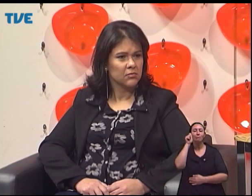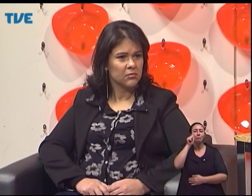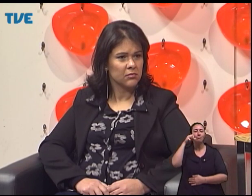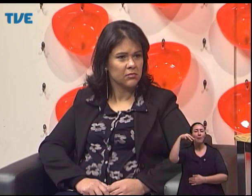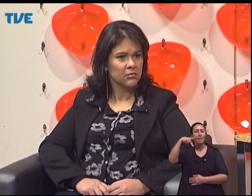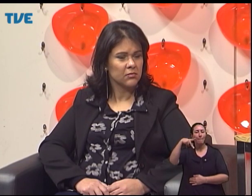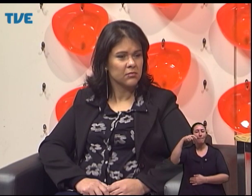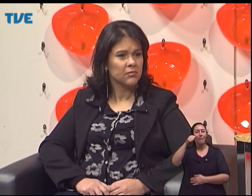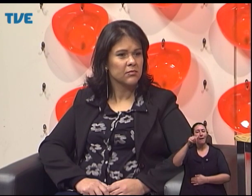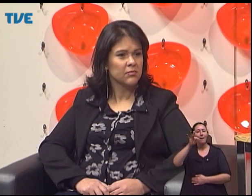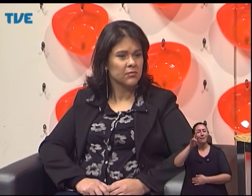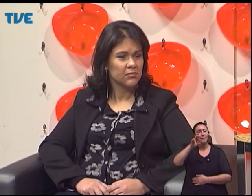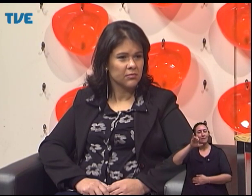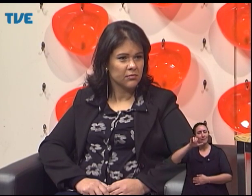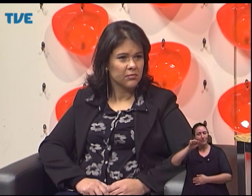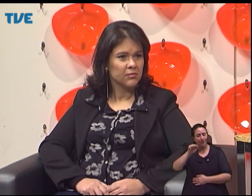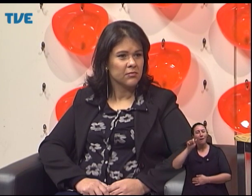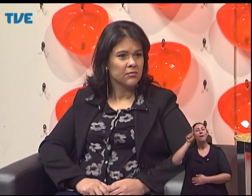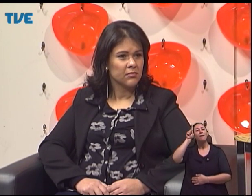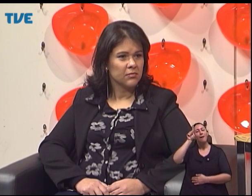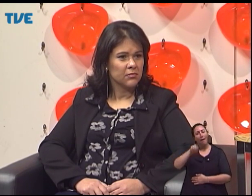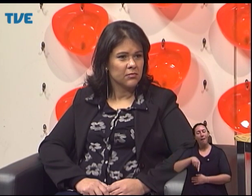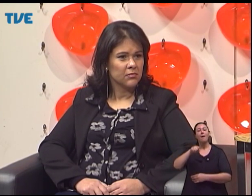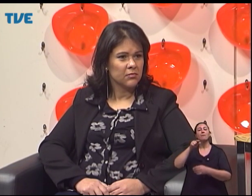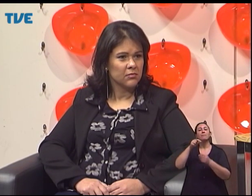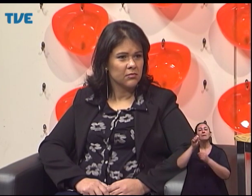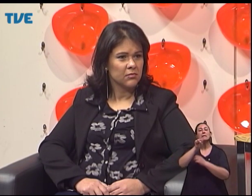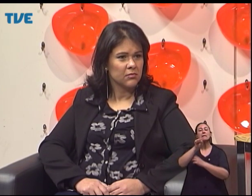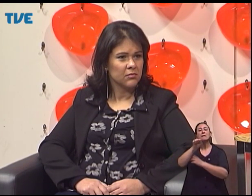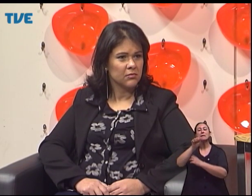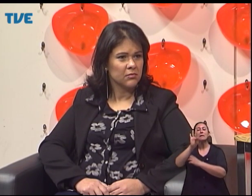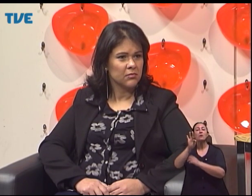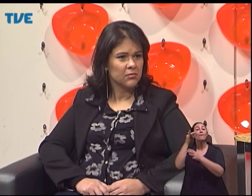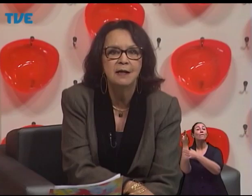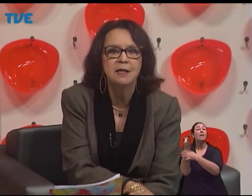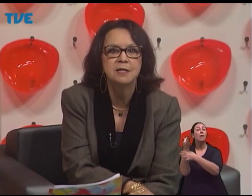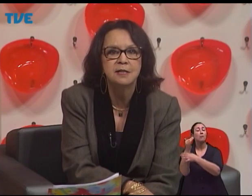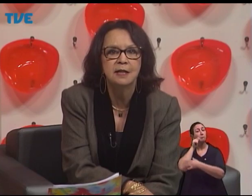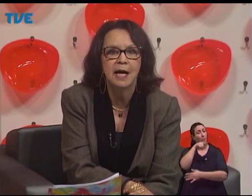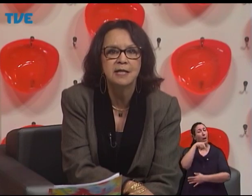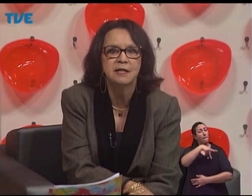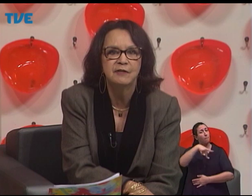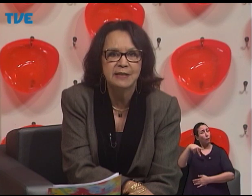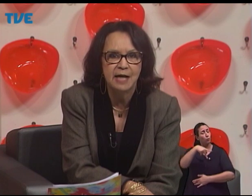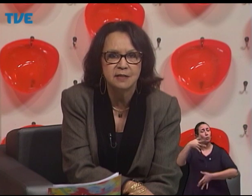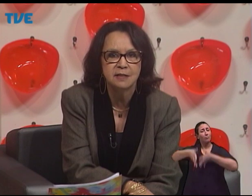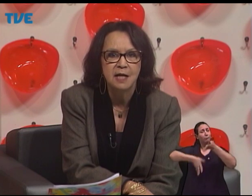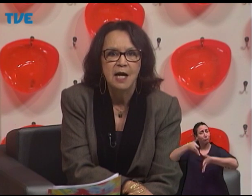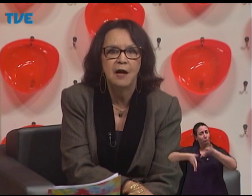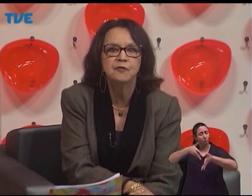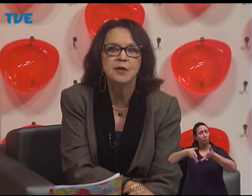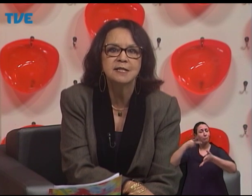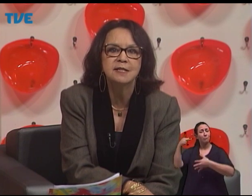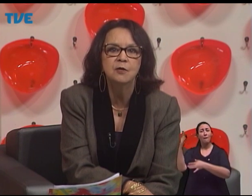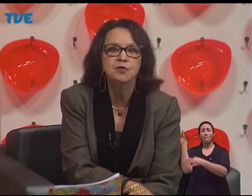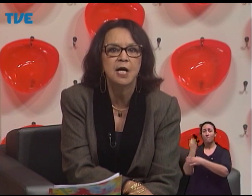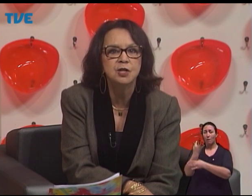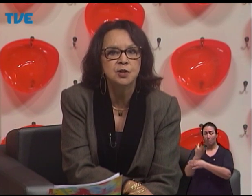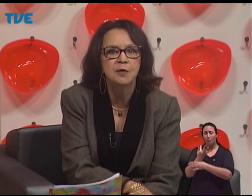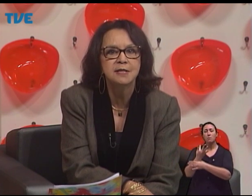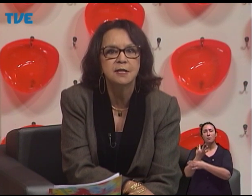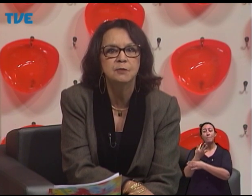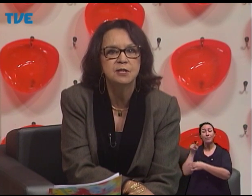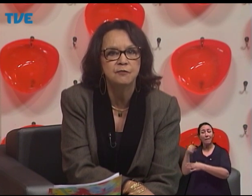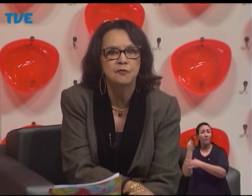Rodrigues, coordenadora do Serviço de Ajudas Técnicas e professora de Língua Brasileira de Sinais da FADERS, a Fundação